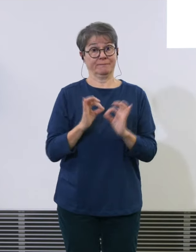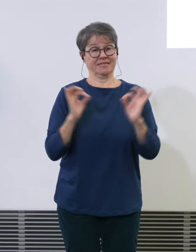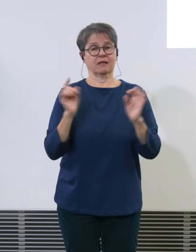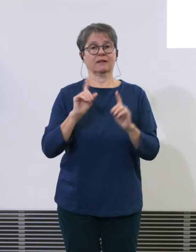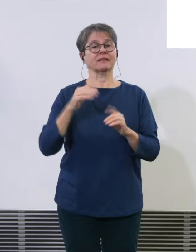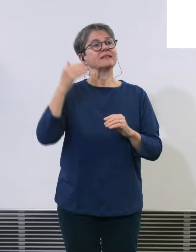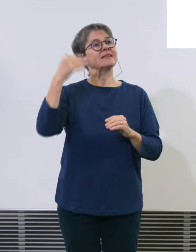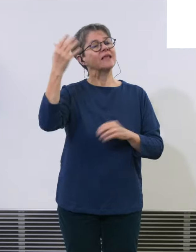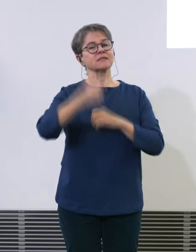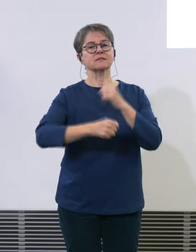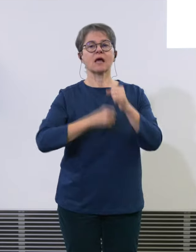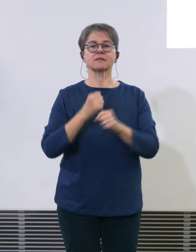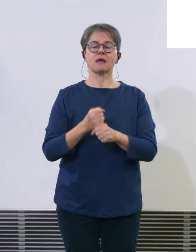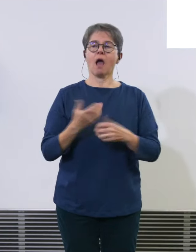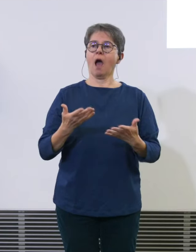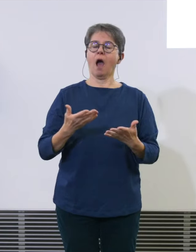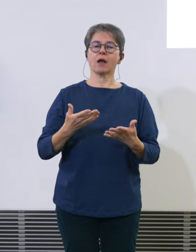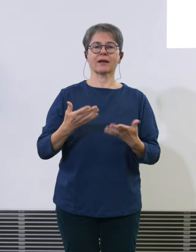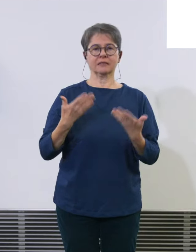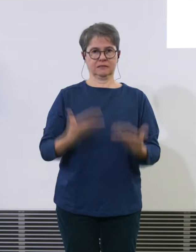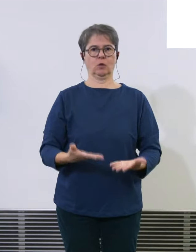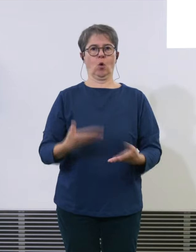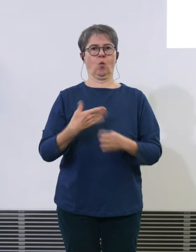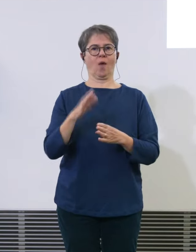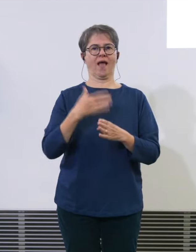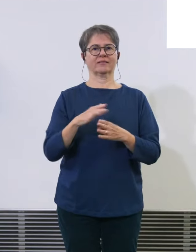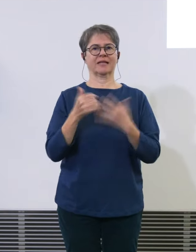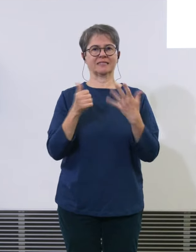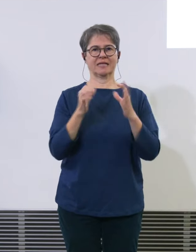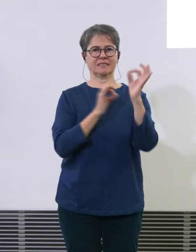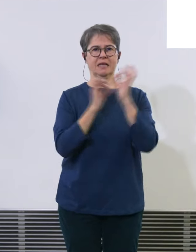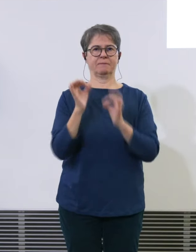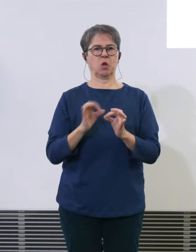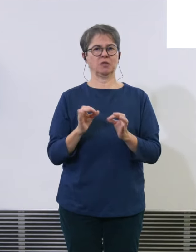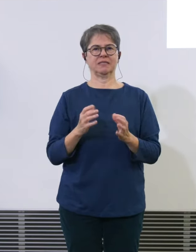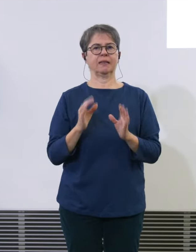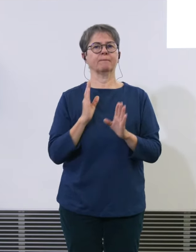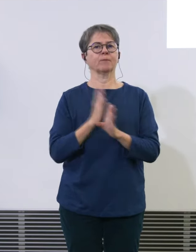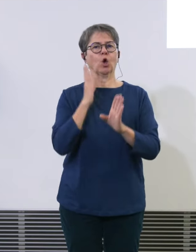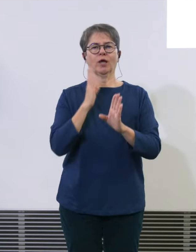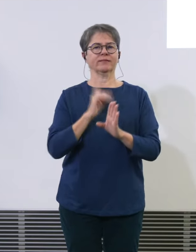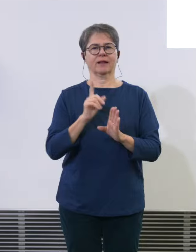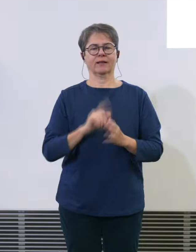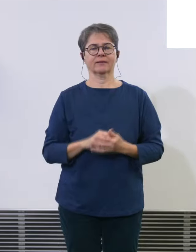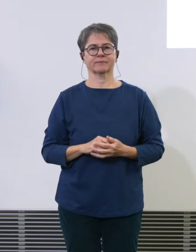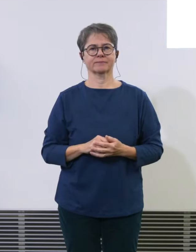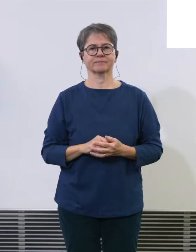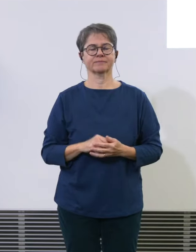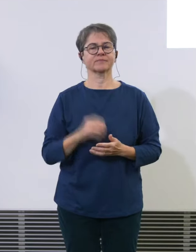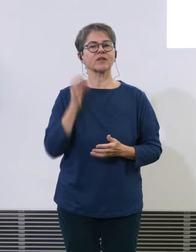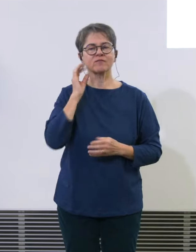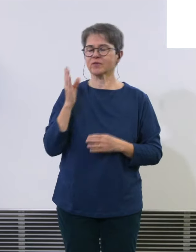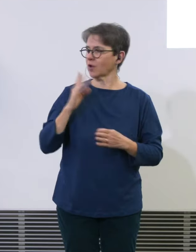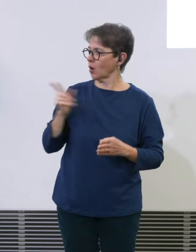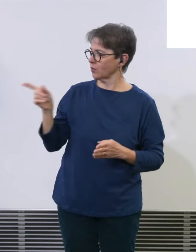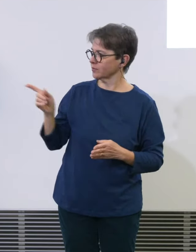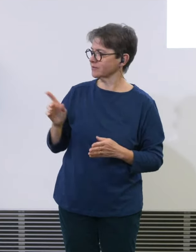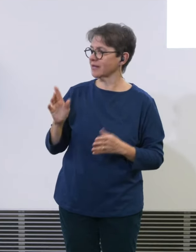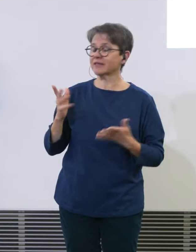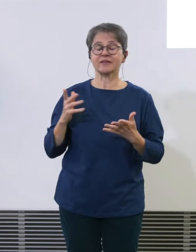mit 60% Pünktlichkeit unterwegs das kann der Herr Buchhofer vielleicht nicht sagen aber das sage ich jetzt international gesprochen macht